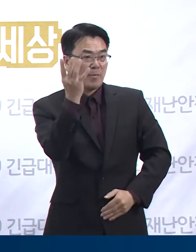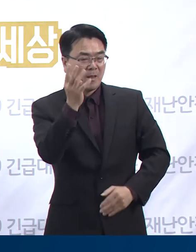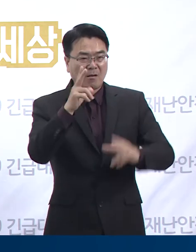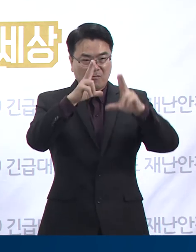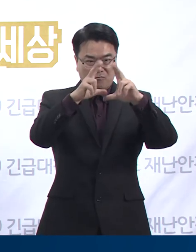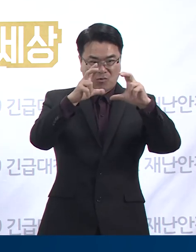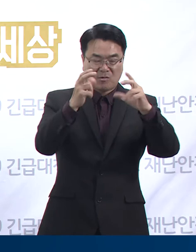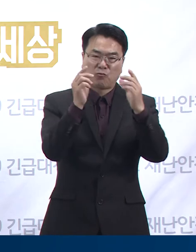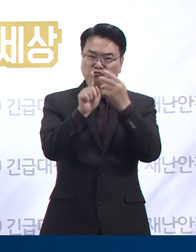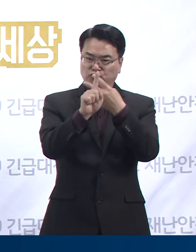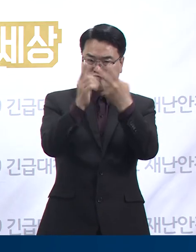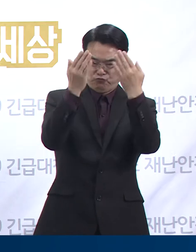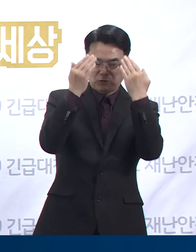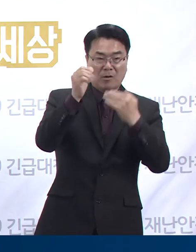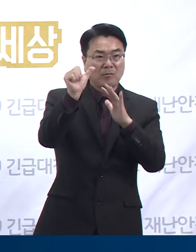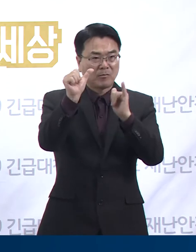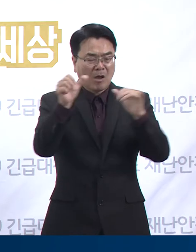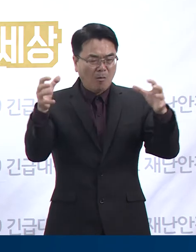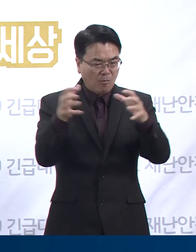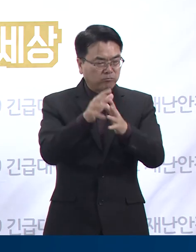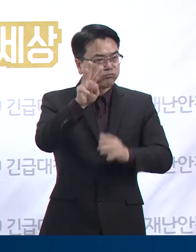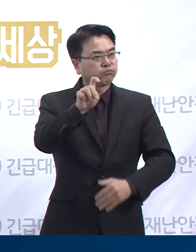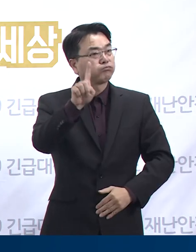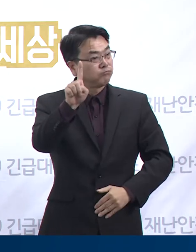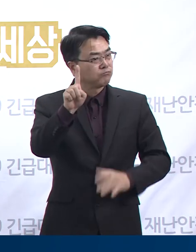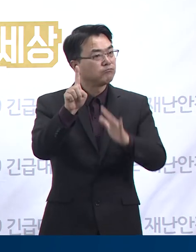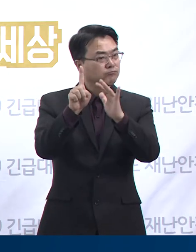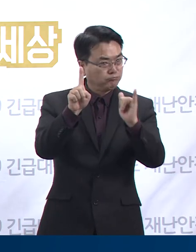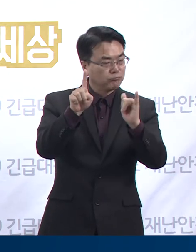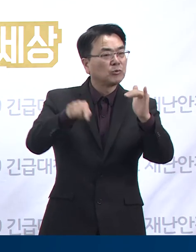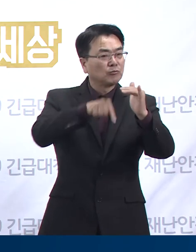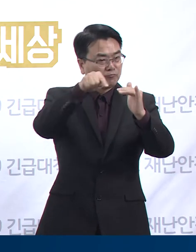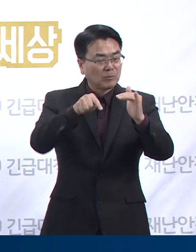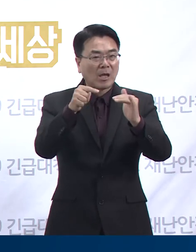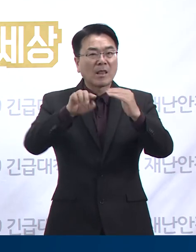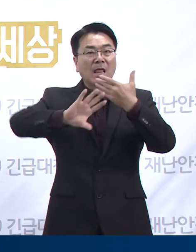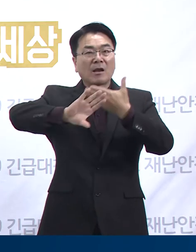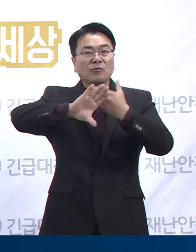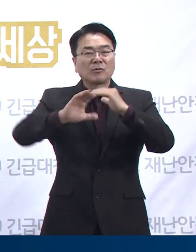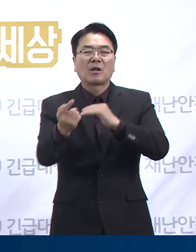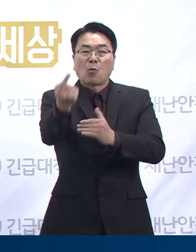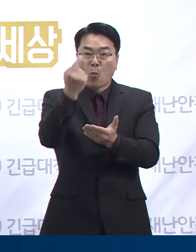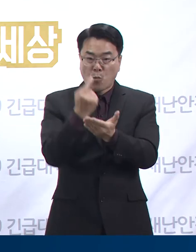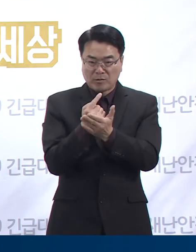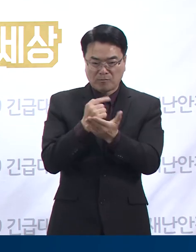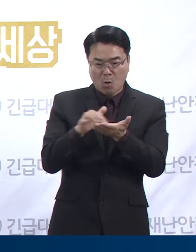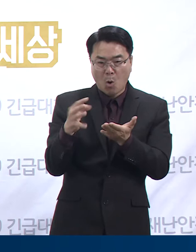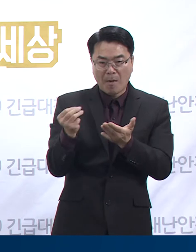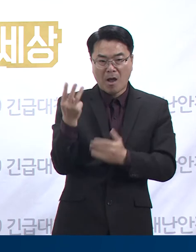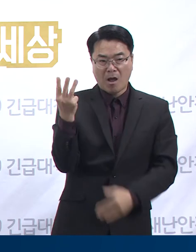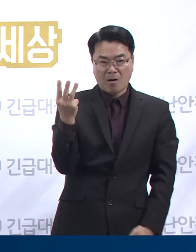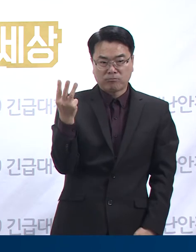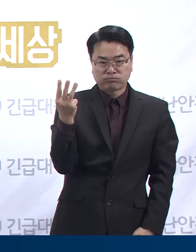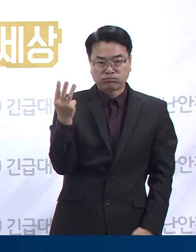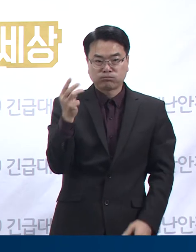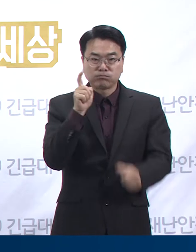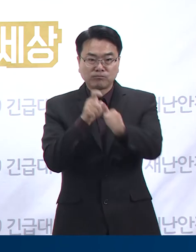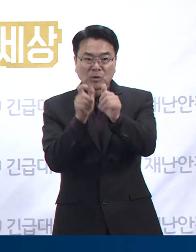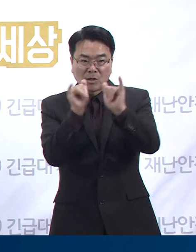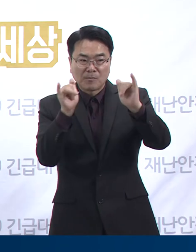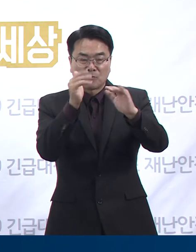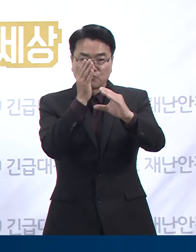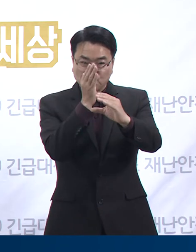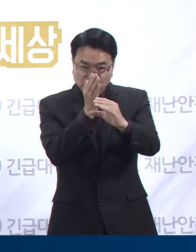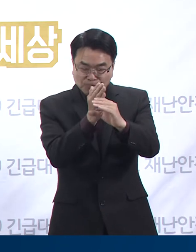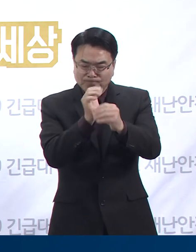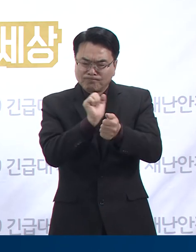분당중학교 관련 5명 등 총 31명이며 이 중 해외 유입 관련은 3명입니다. 신규 확진자 중 감염 공료를